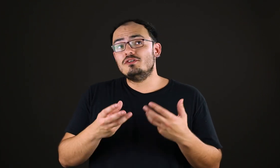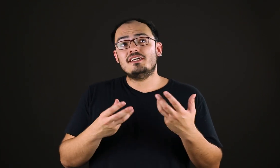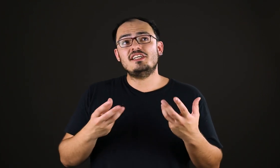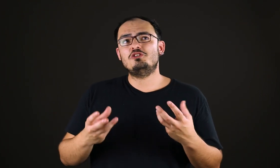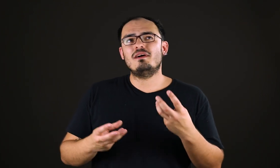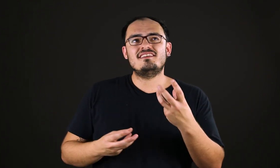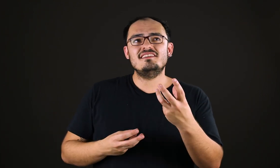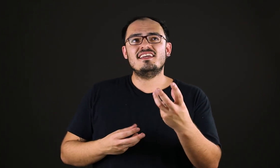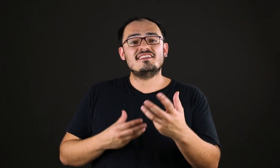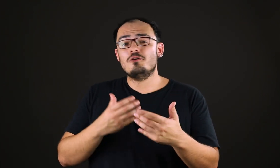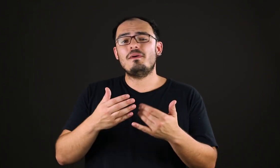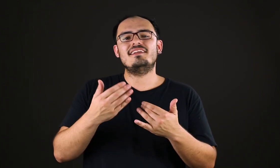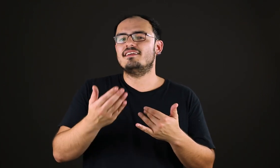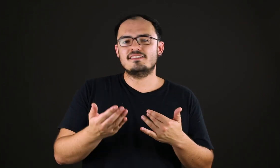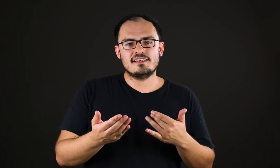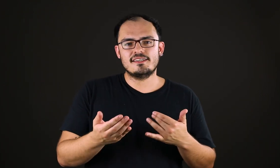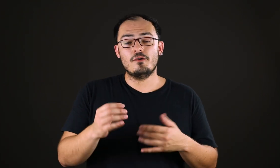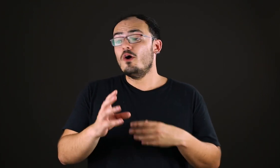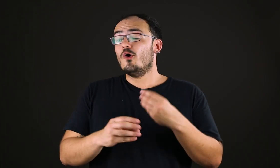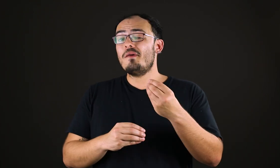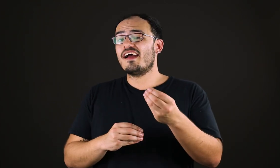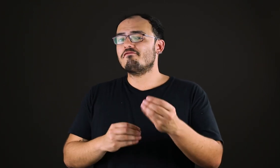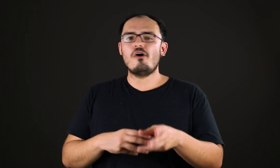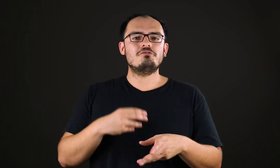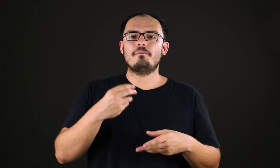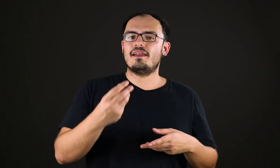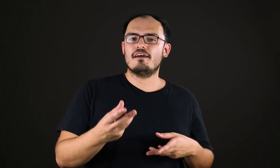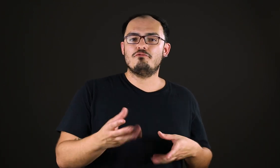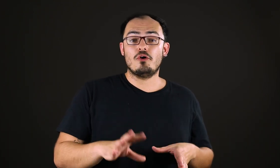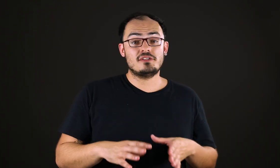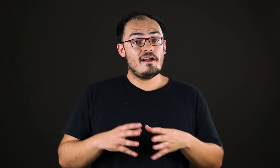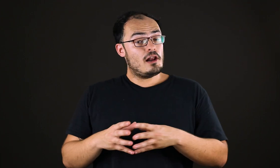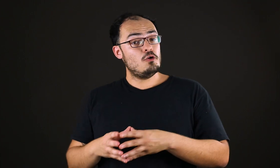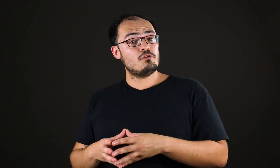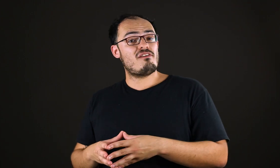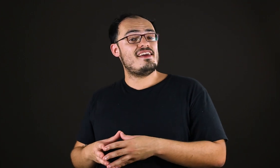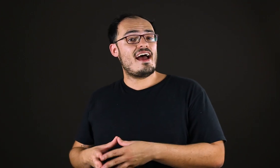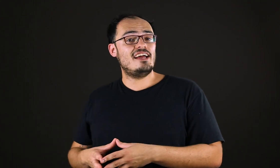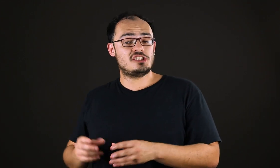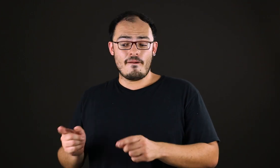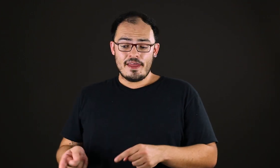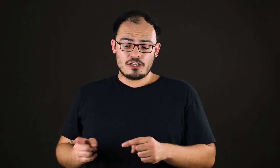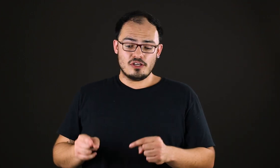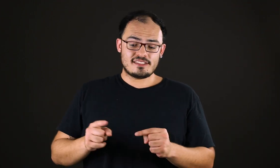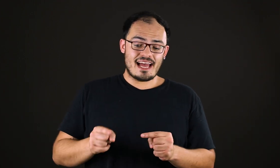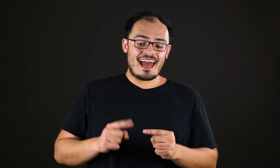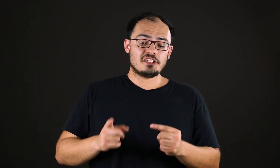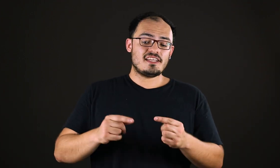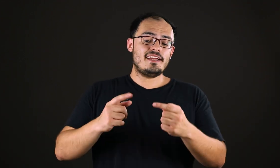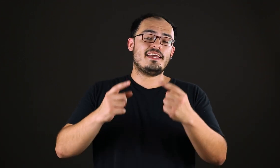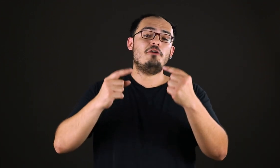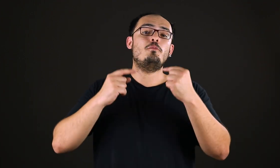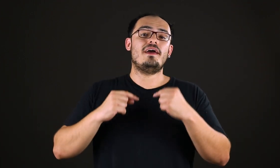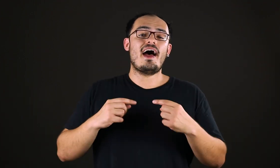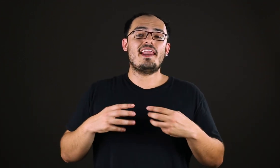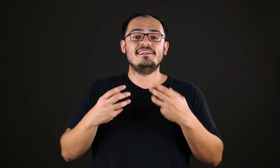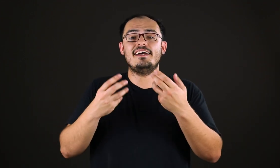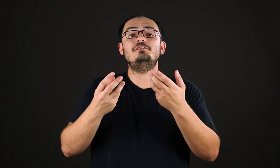muita gente uma transgressão pela transgressão, uma revolta pela revolta. Luc Ferri acha que a arte teria que recuperar a ideia de